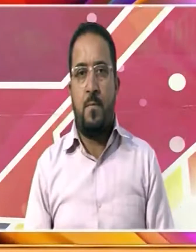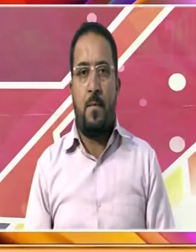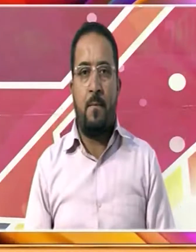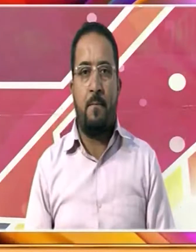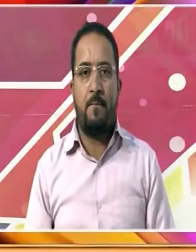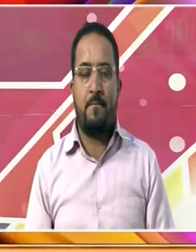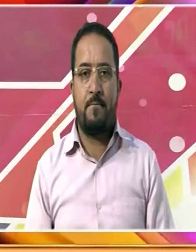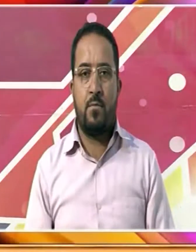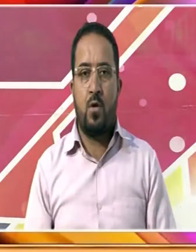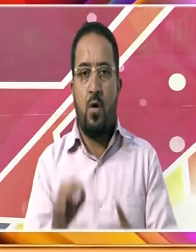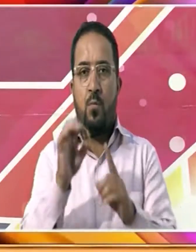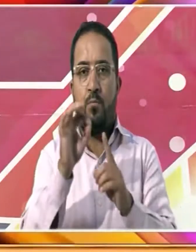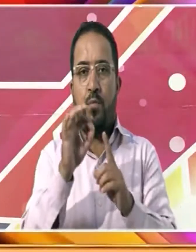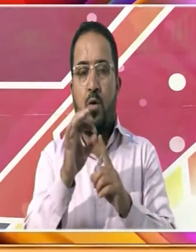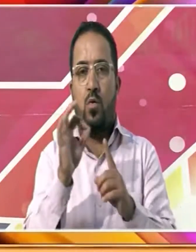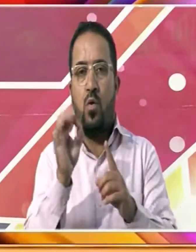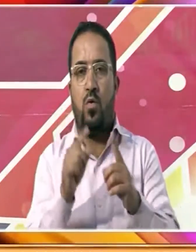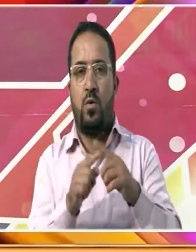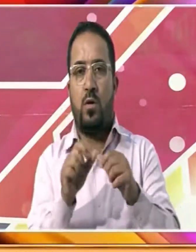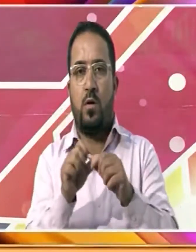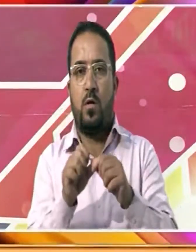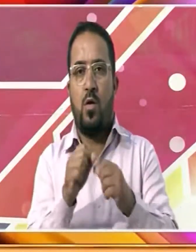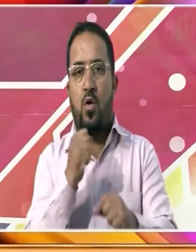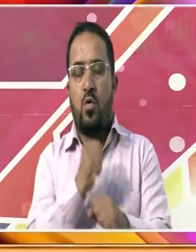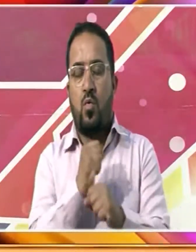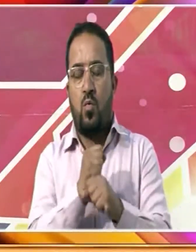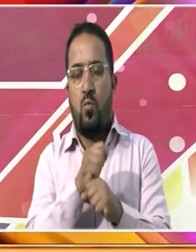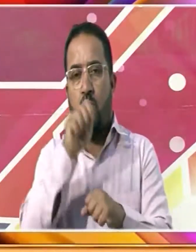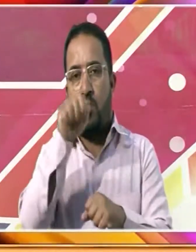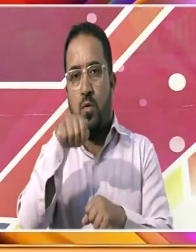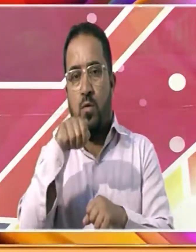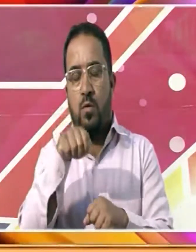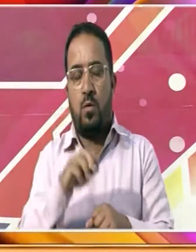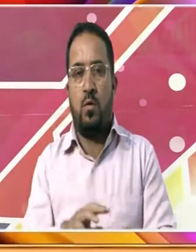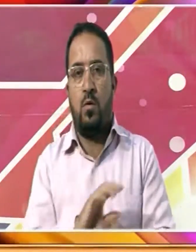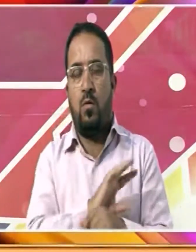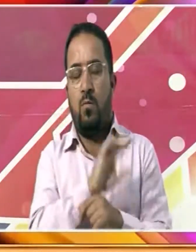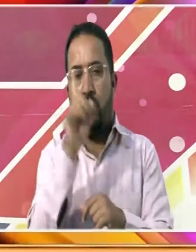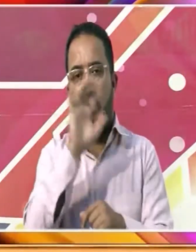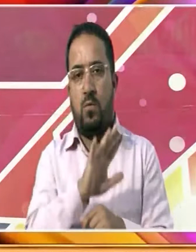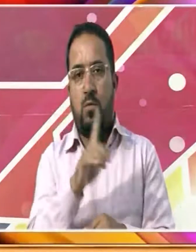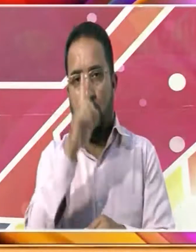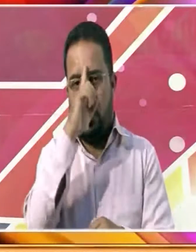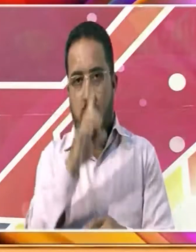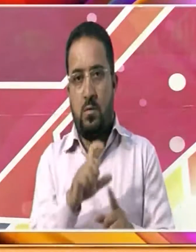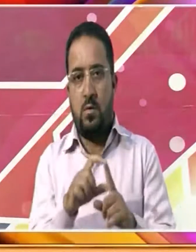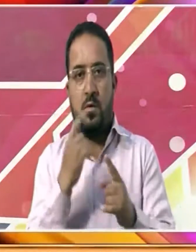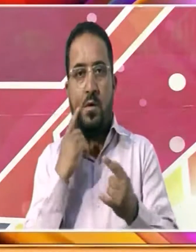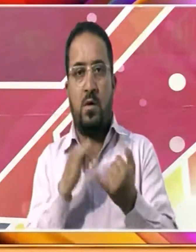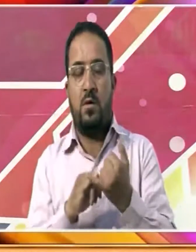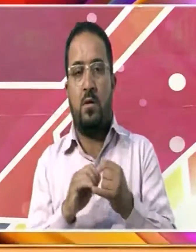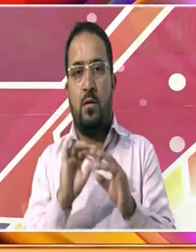یہ پورٹل سرکاری کرزہ اسکیموں کا ایک ایسا ڈیجیٹل پورٹل ہے